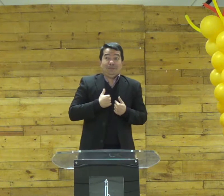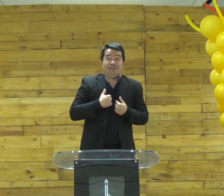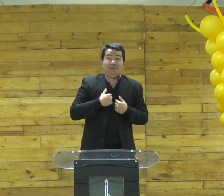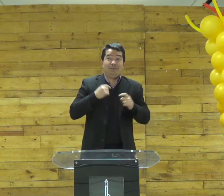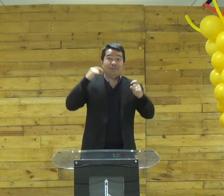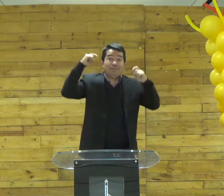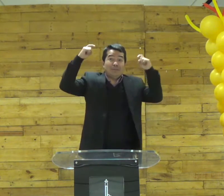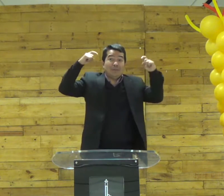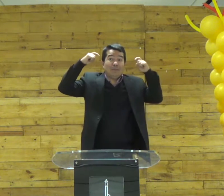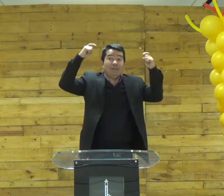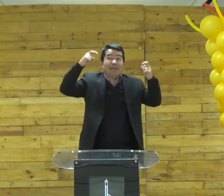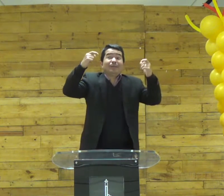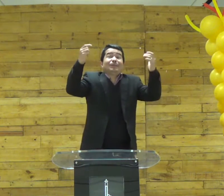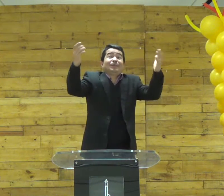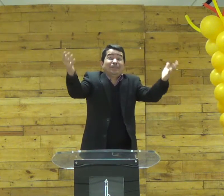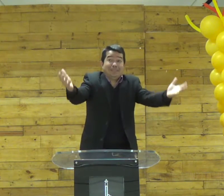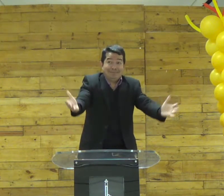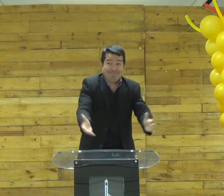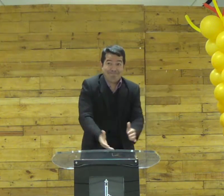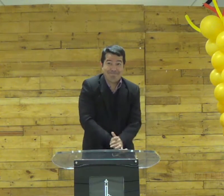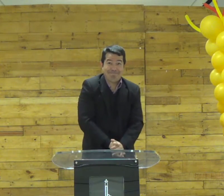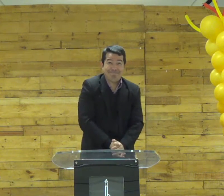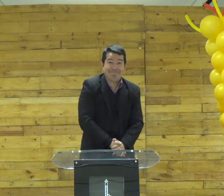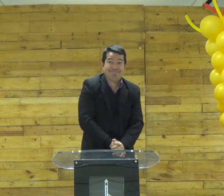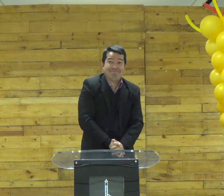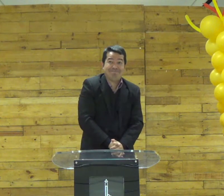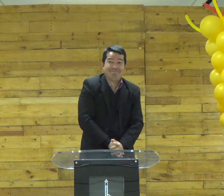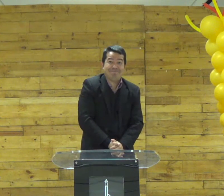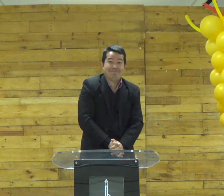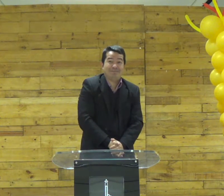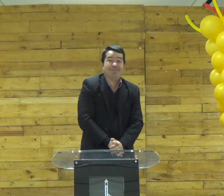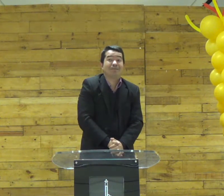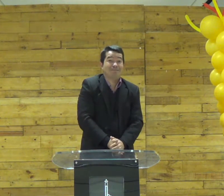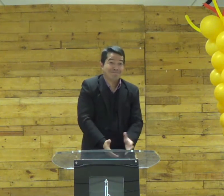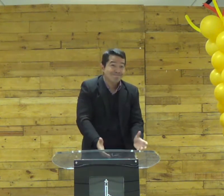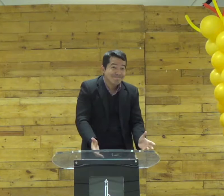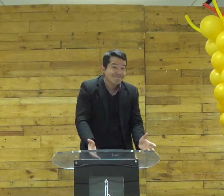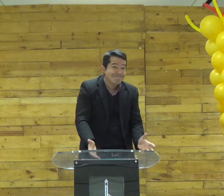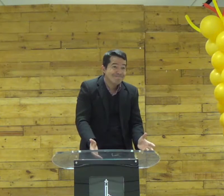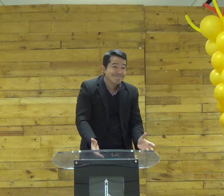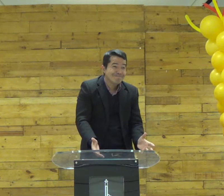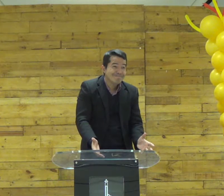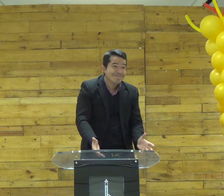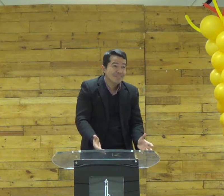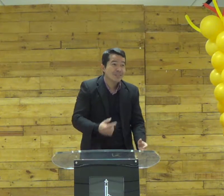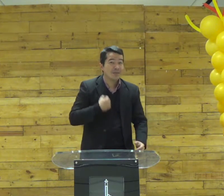aí você olha para você eu olho para mim no que a gente está pensando o que tanto nos aflige